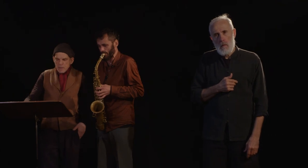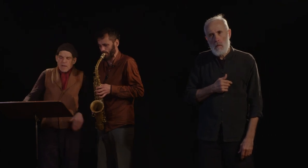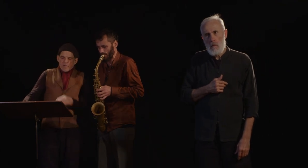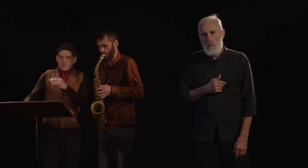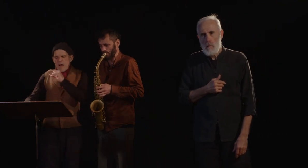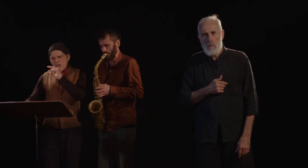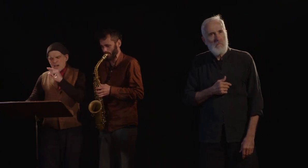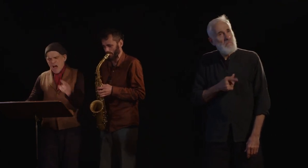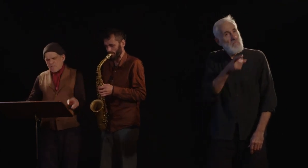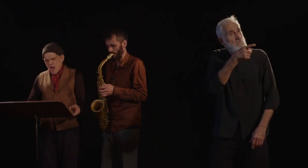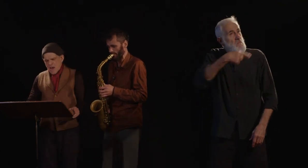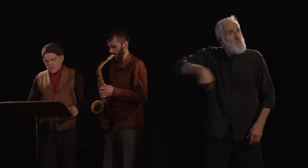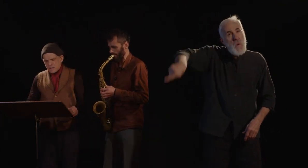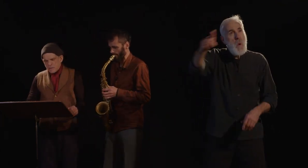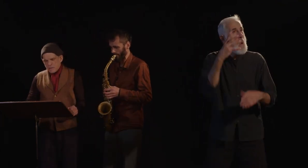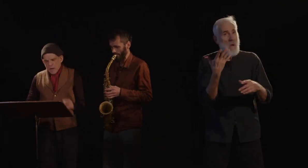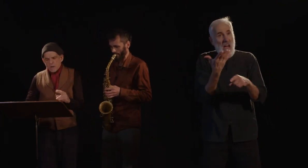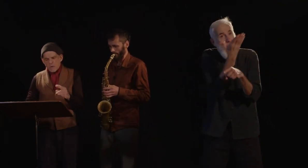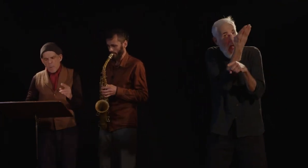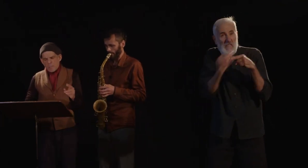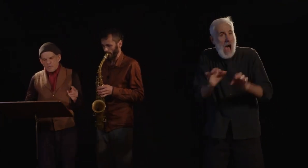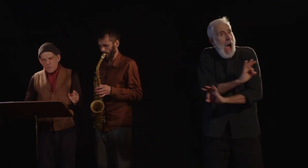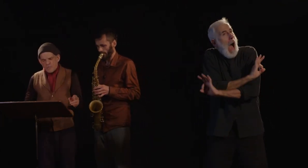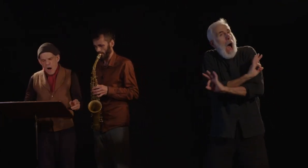Vous n'avez rien fait. Tant que le peuple souffre.